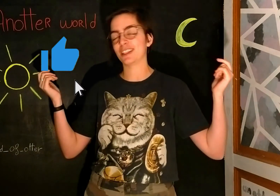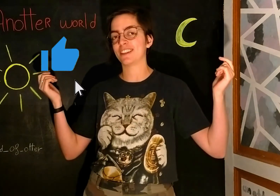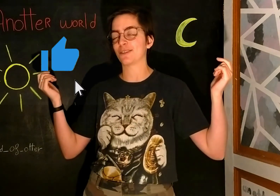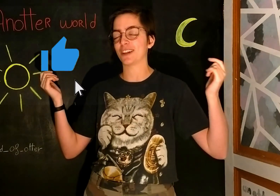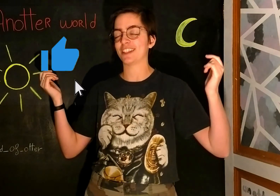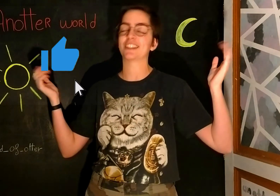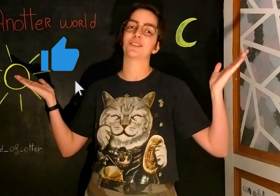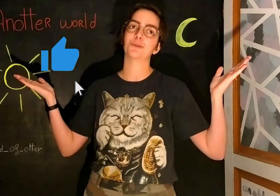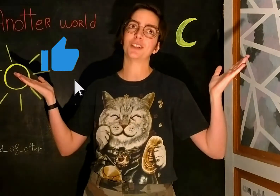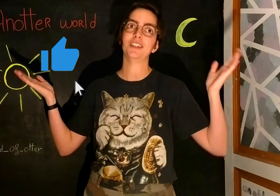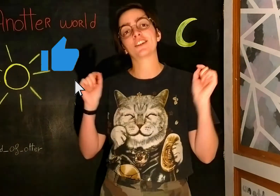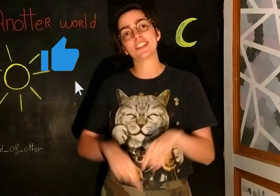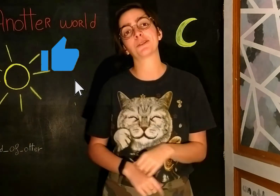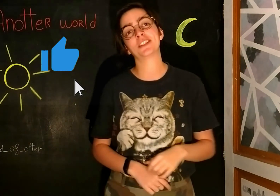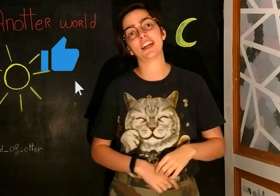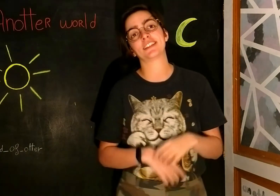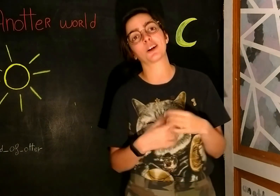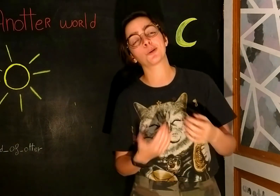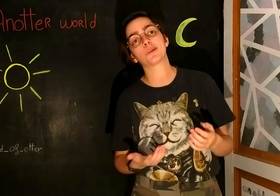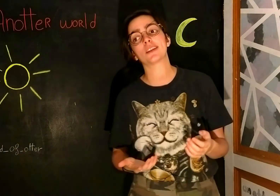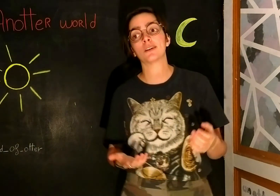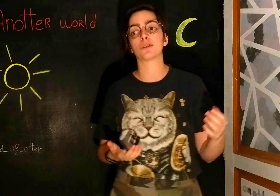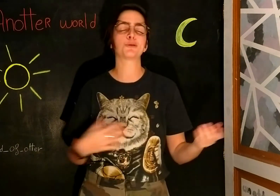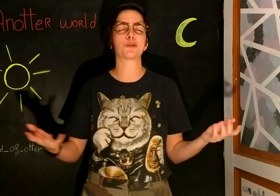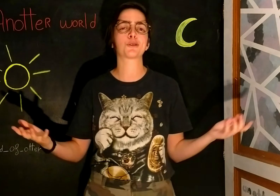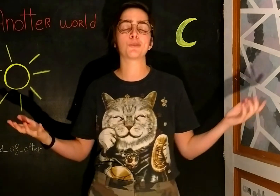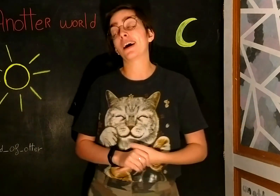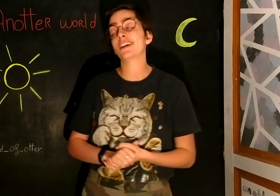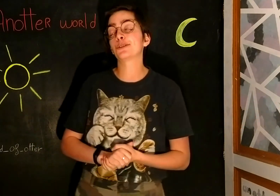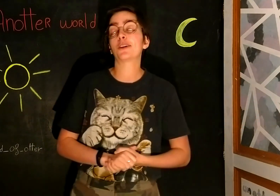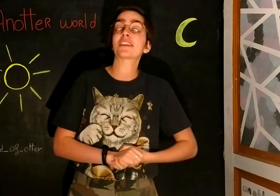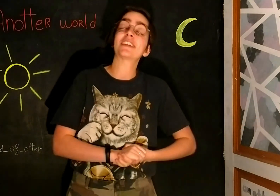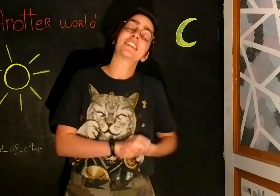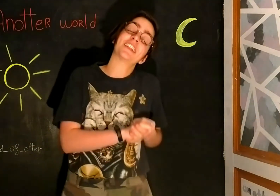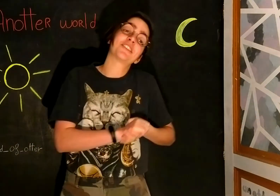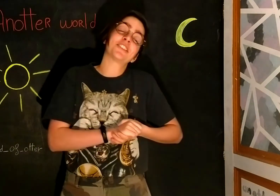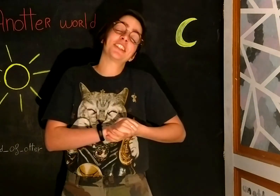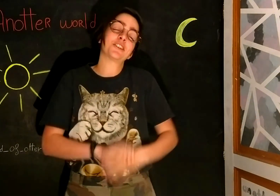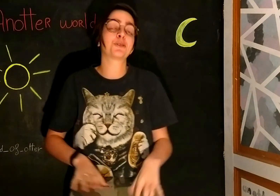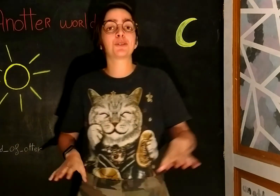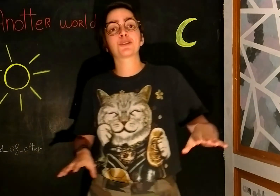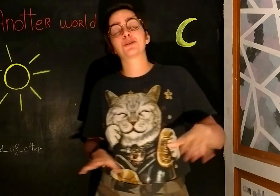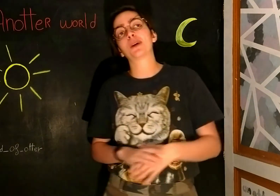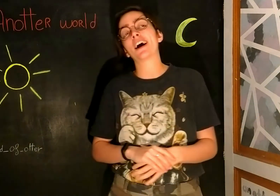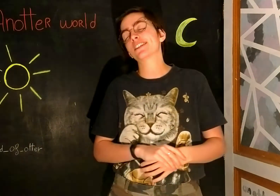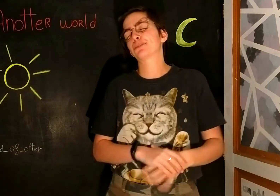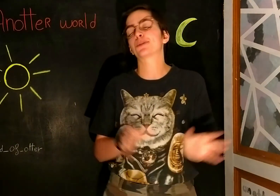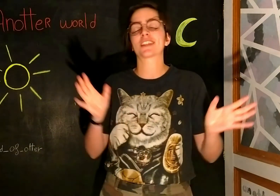l'idée de cette nouvelle chaîne qui s'ouvre. Je t'invite aussi à laisser un commentaire sur comment tu as hâte de voir cette chaîne grandir, comment tu as hâte pour